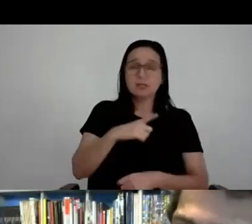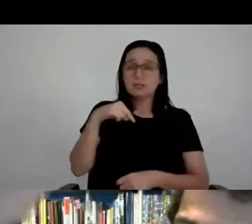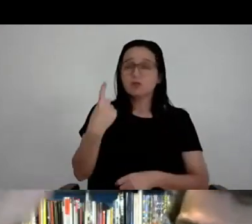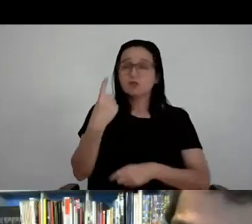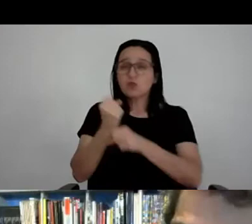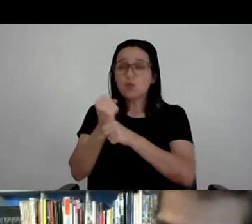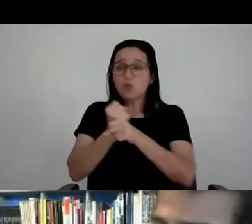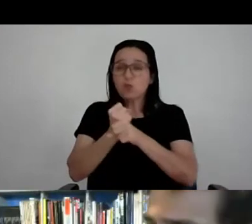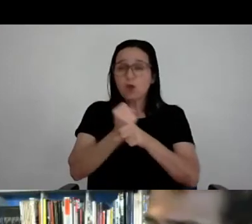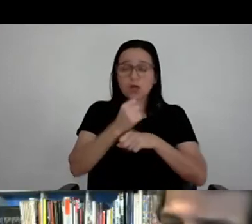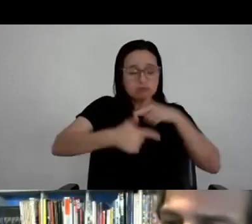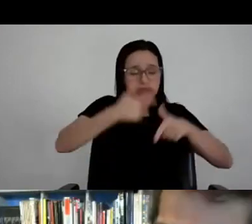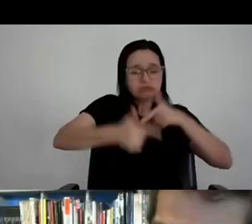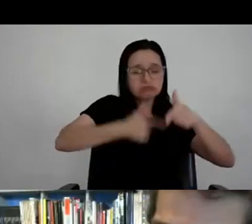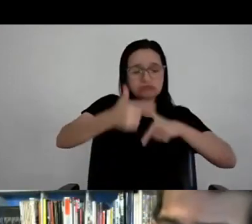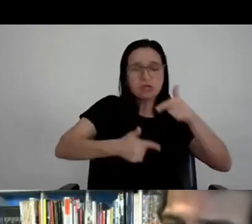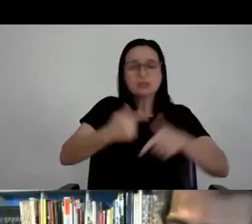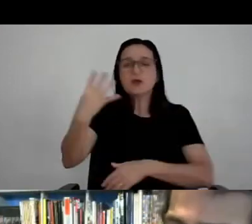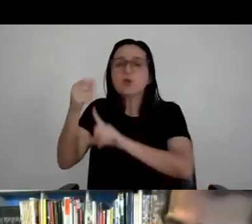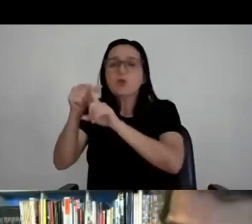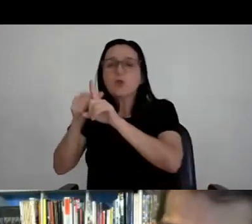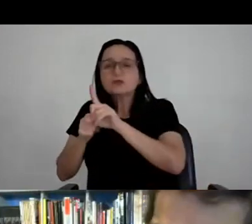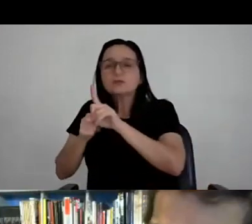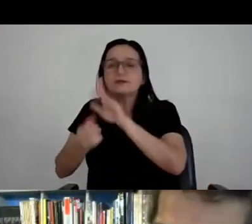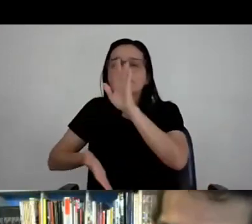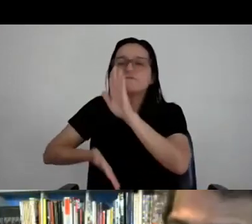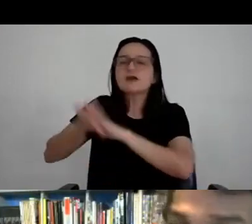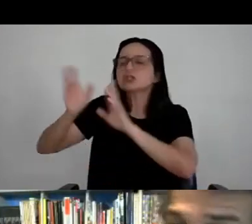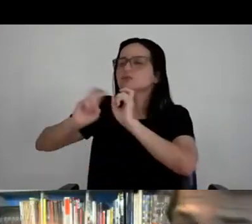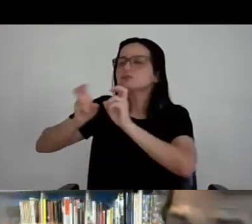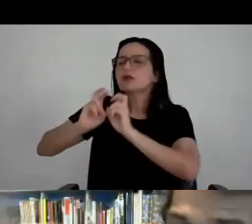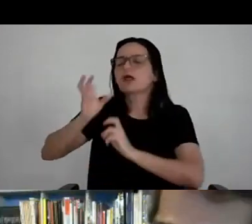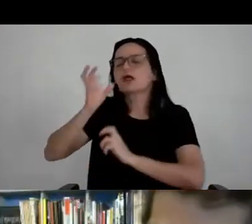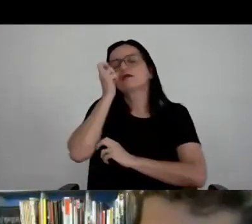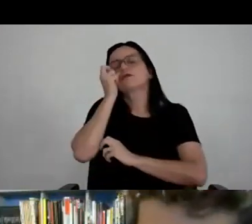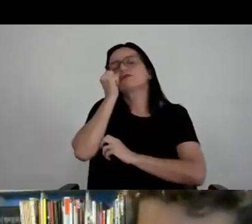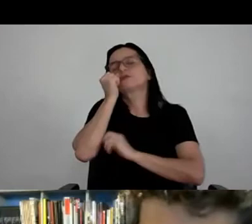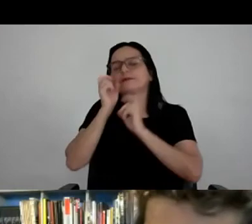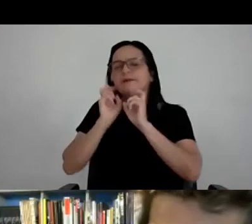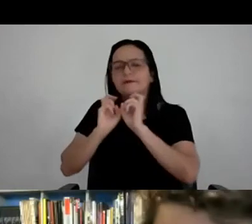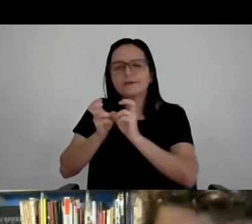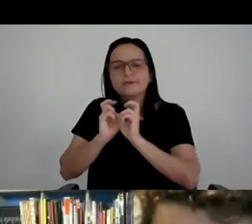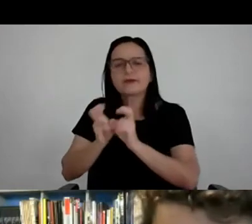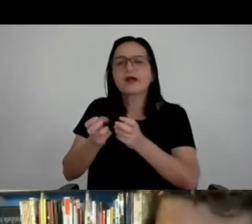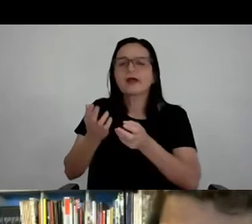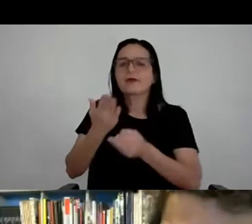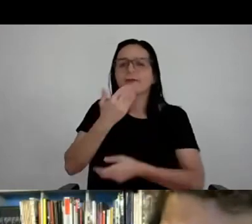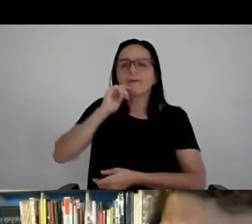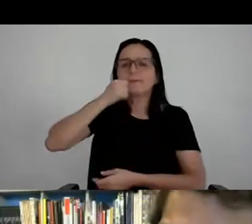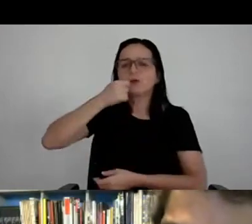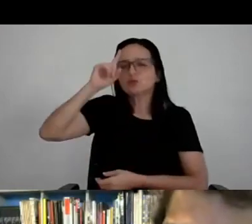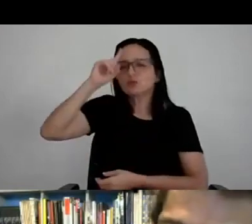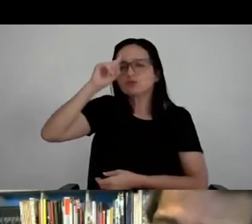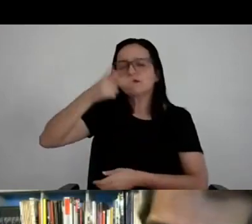de trem, dormindo no chão do trem, dormindo na estação de trem, comendo pão todo dia, mas conheci o mundo, que eu acho que é outra atividade que